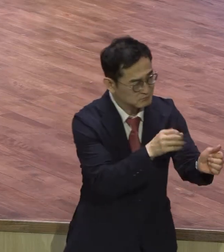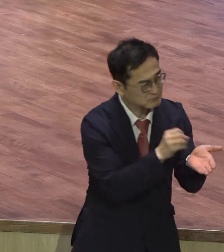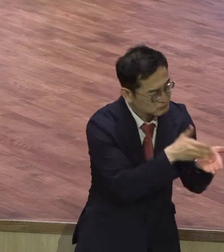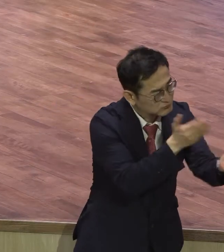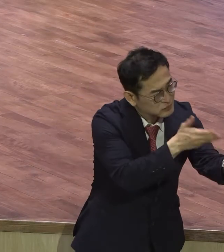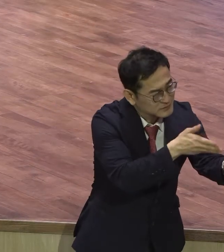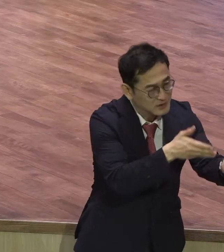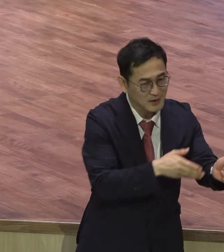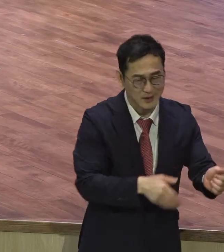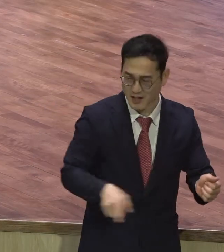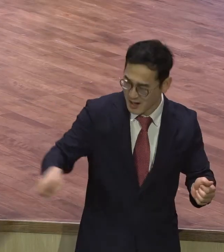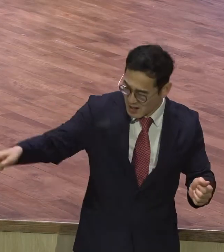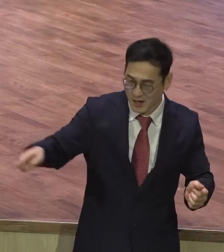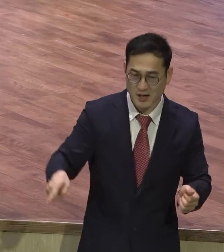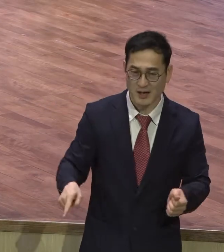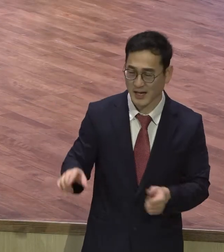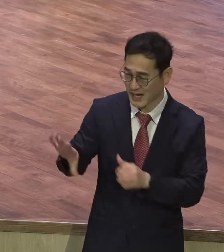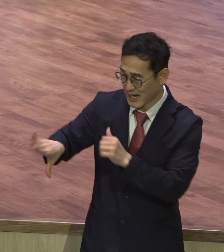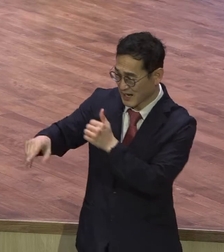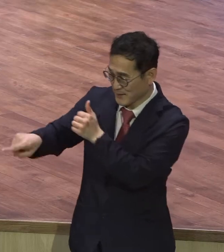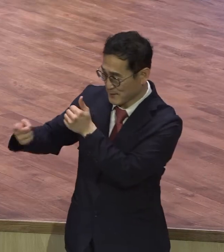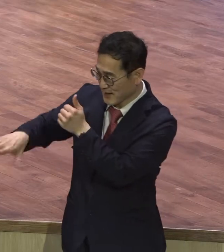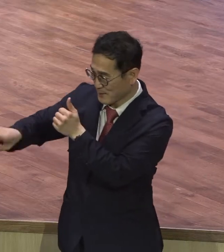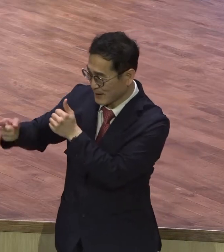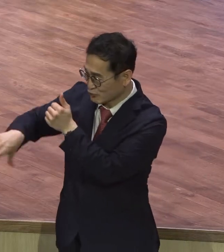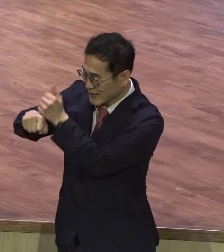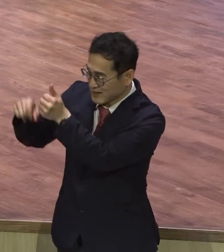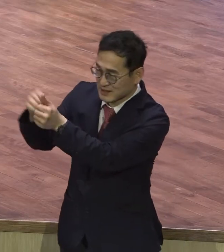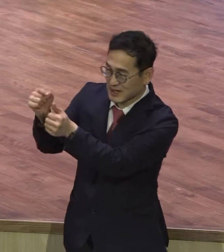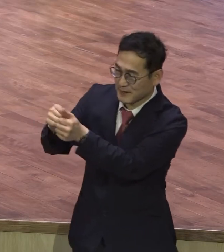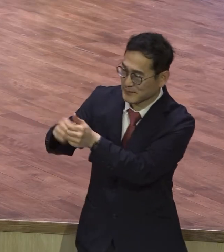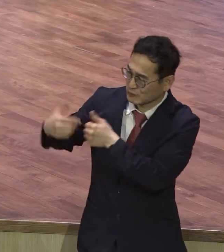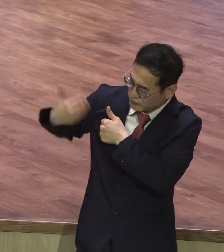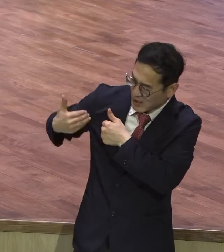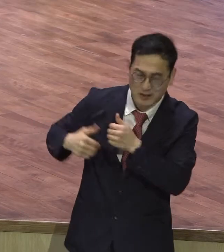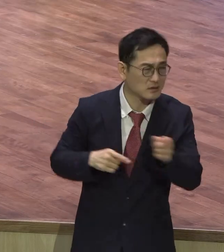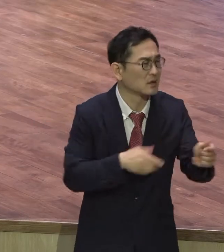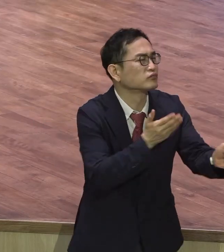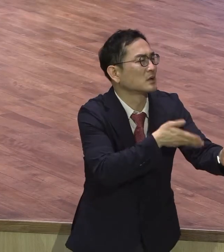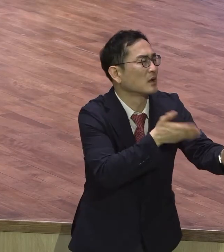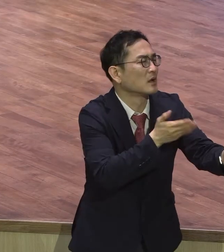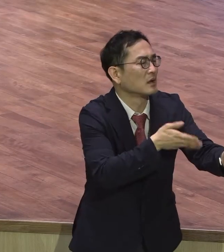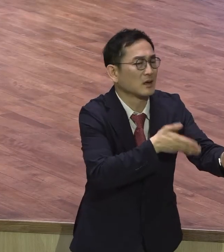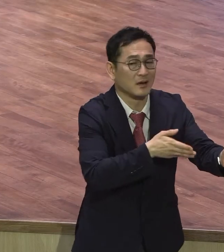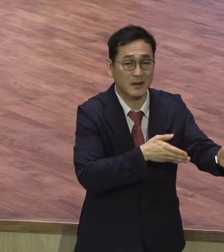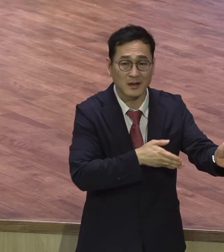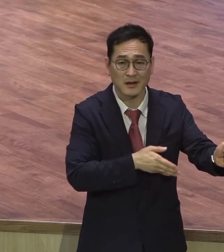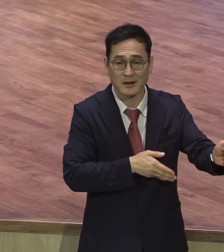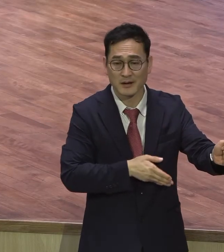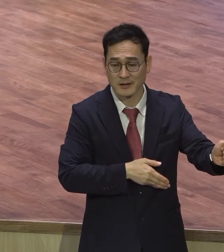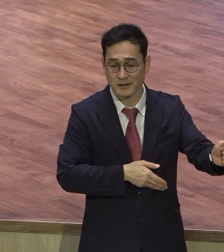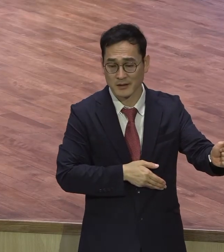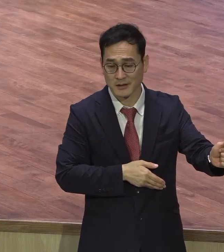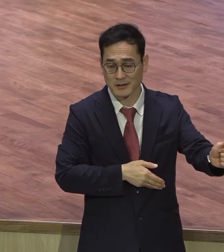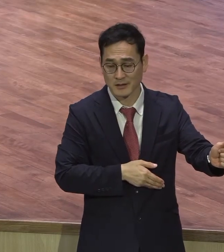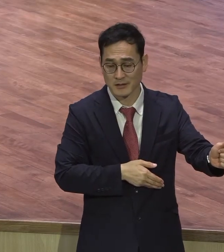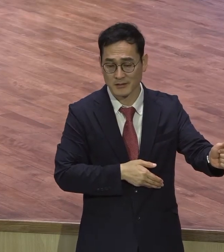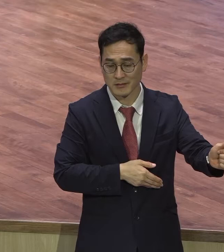백부장이 요청하는 것을 들어줄 것을 강구한 적이 있어요. 무엇보다 이런 행동을 보면요.